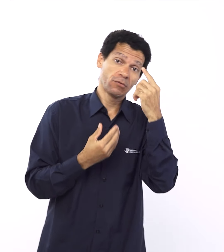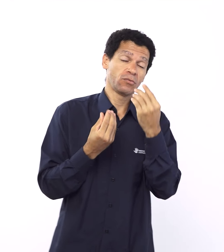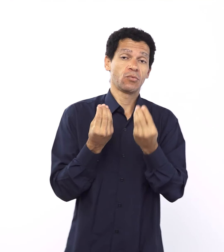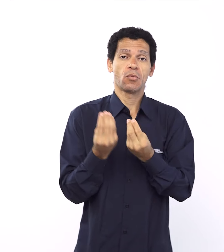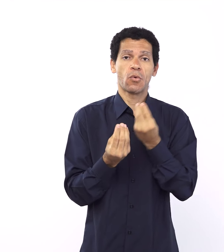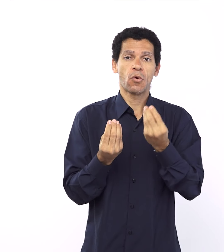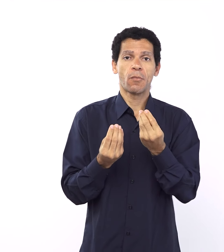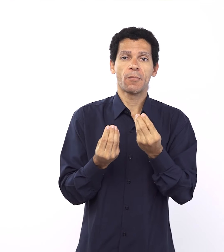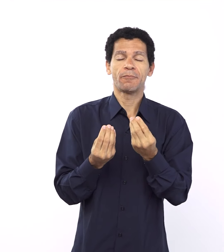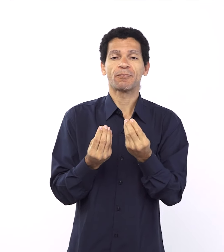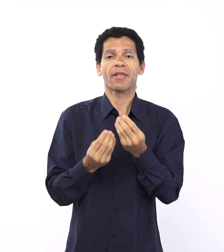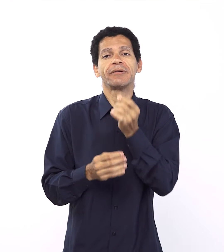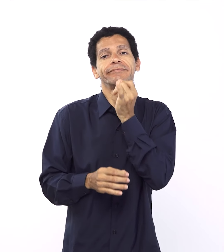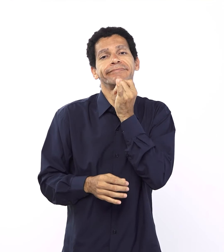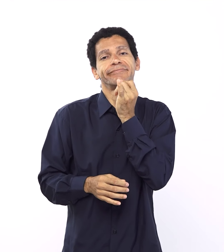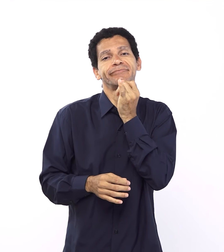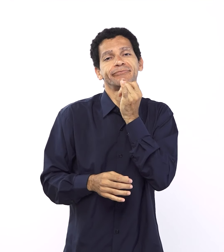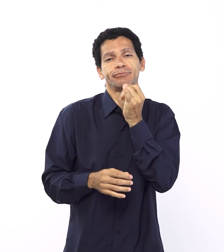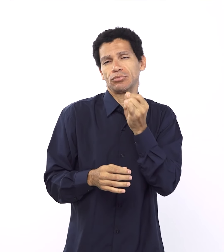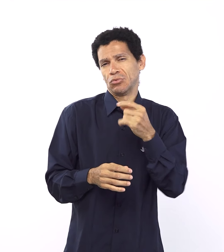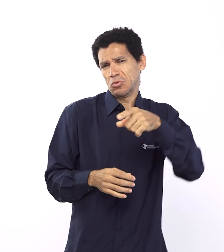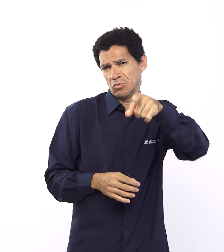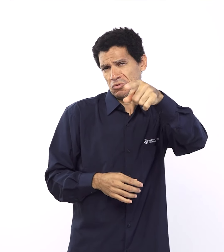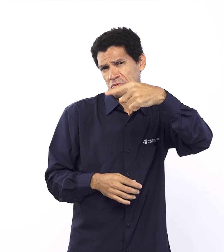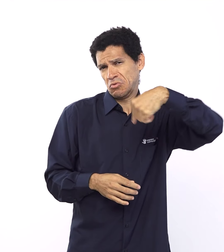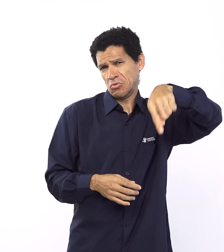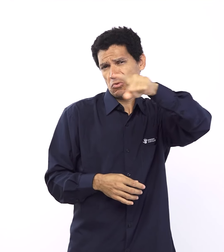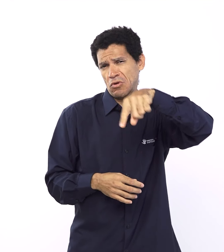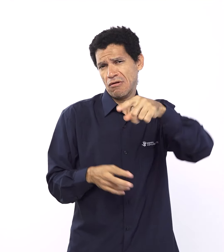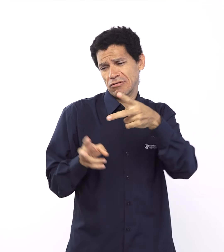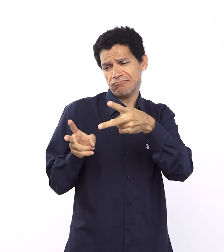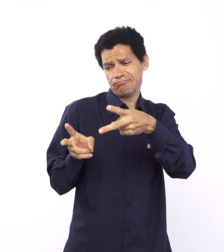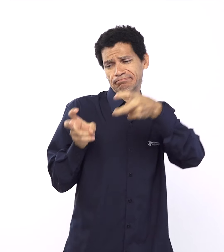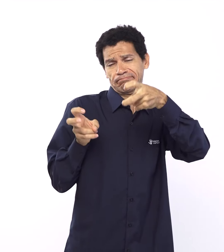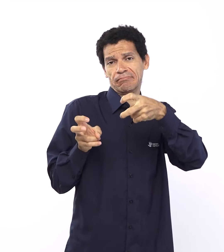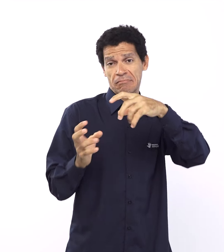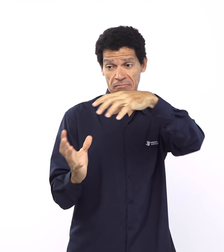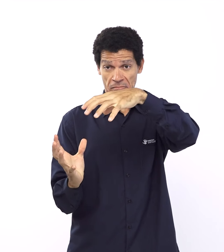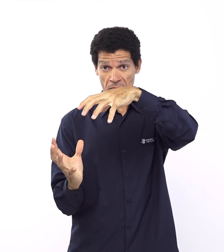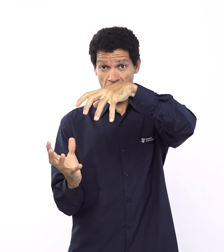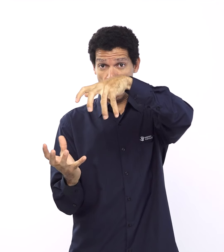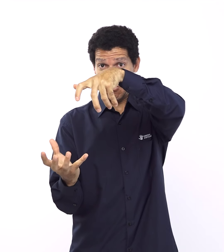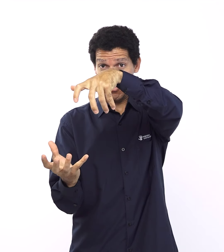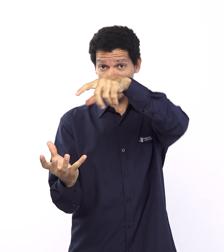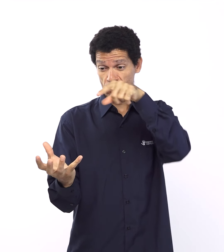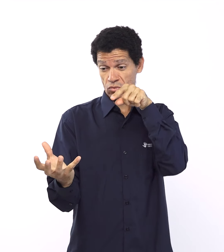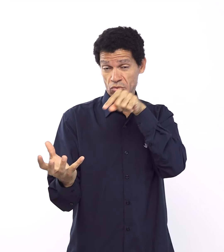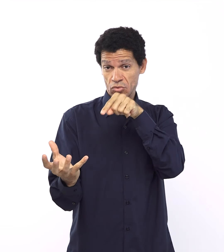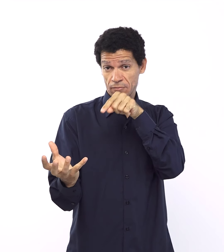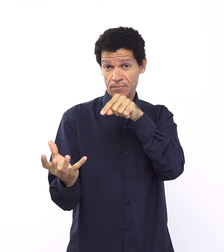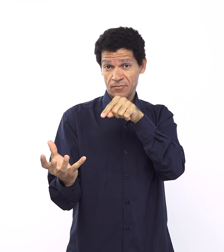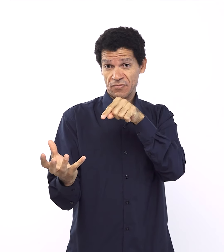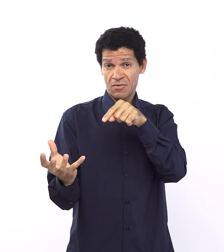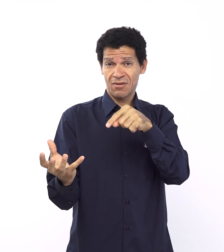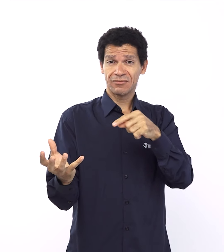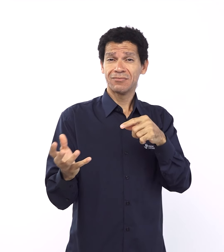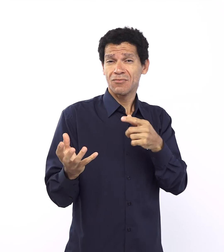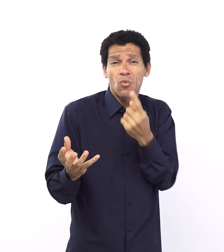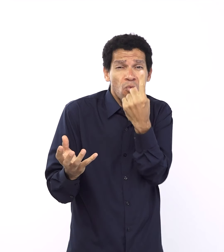da visão cósmica do mundo, né? Essa, essa, eu descobri aqui, estudando essa lição, a gente até viu na